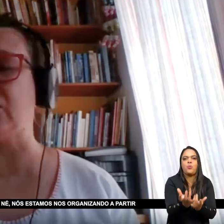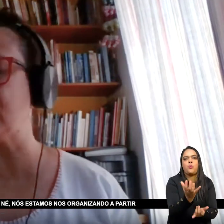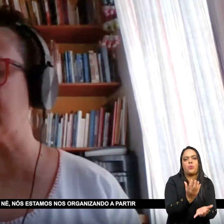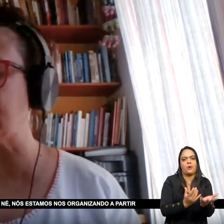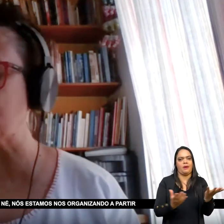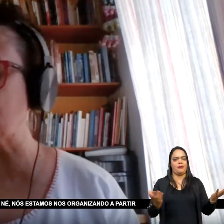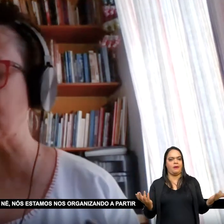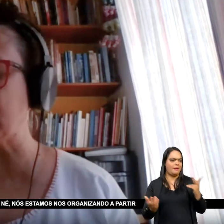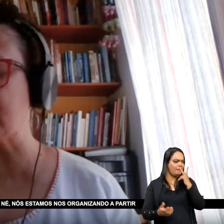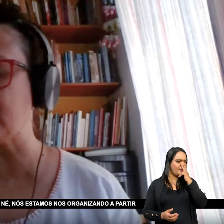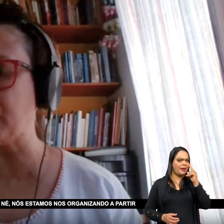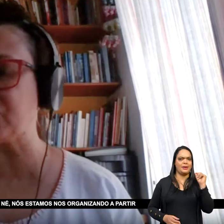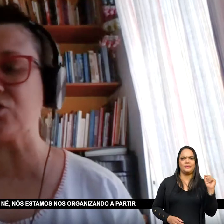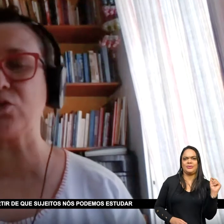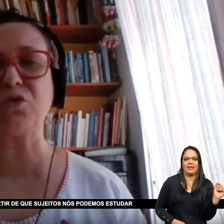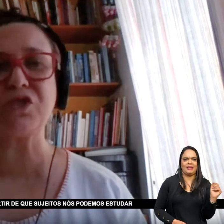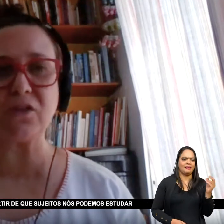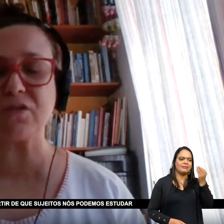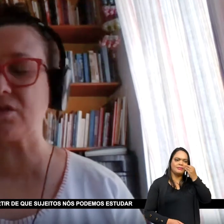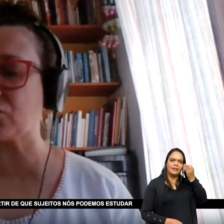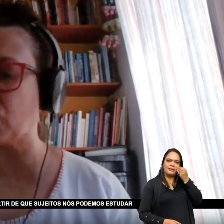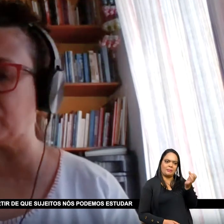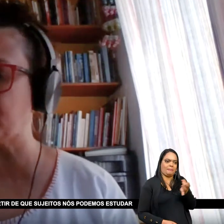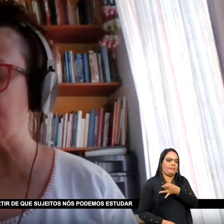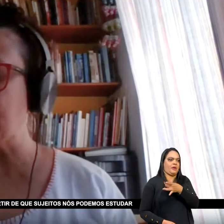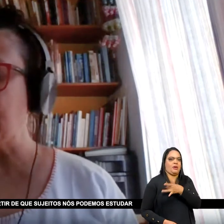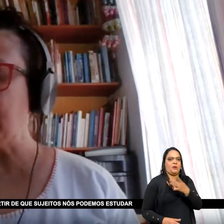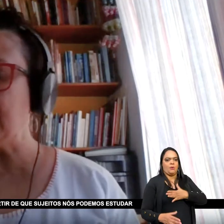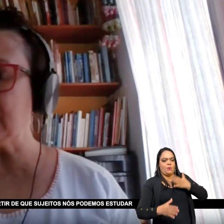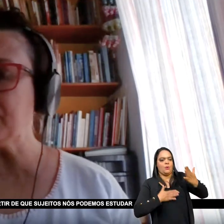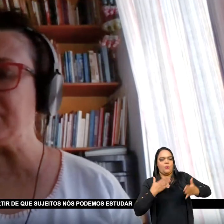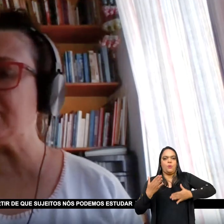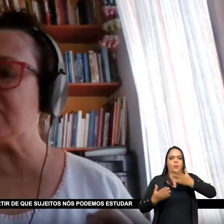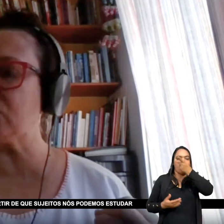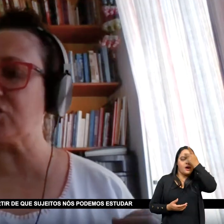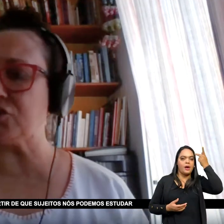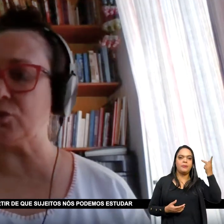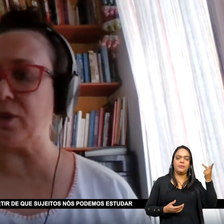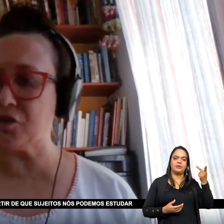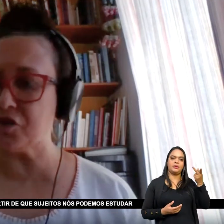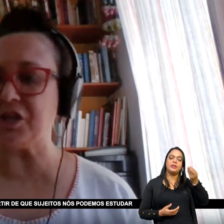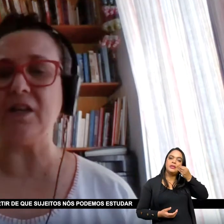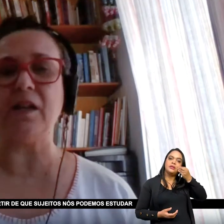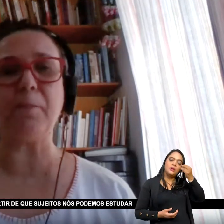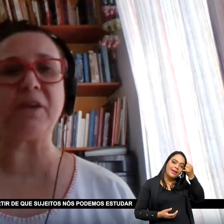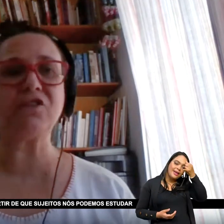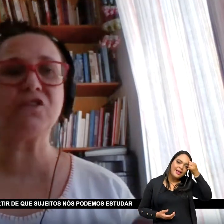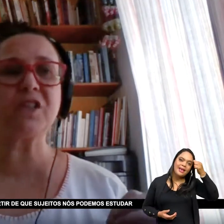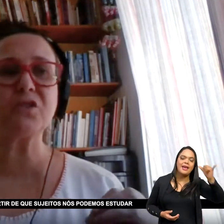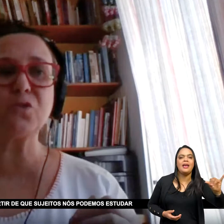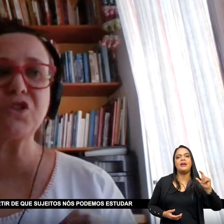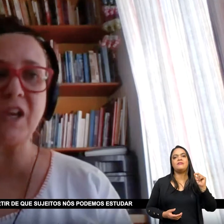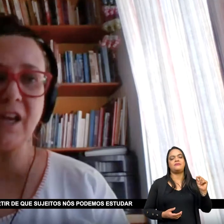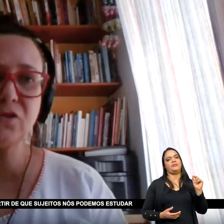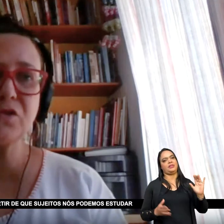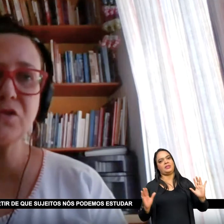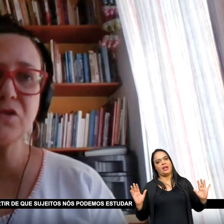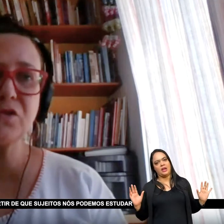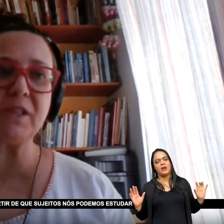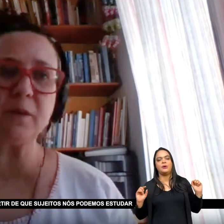Assim Nós estamos nos organizando A partir dos sujeitos históricos E na independência Do Haiti A partir de que